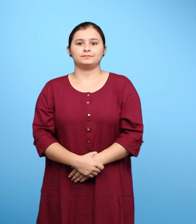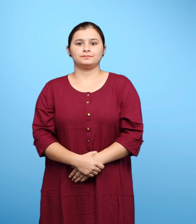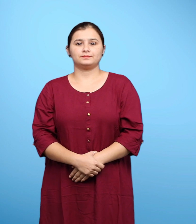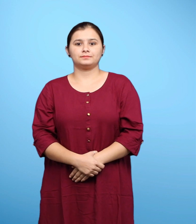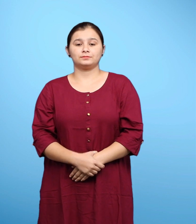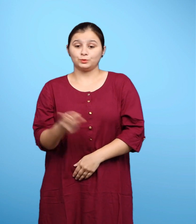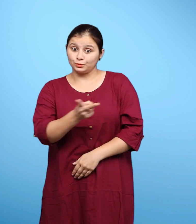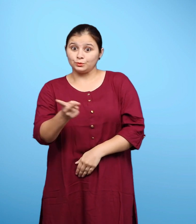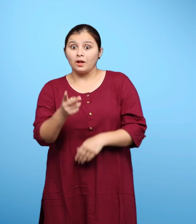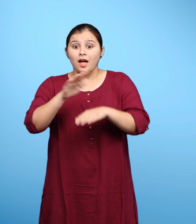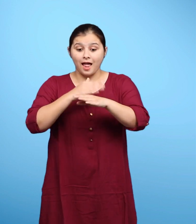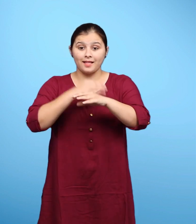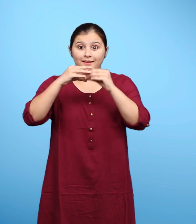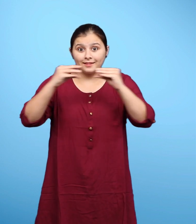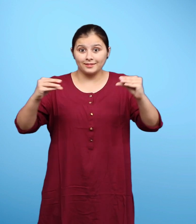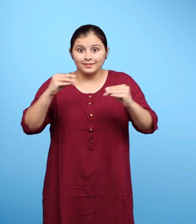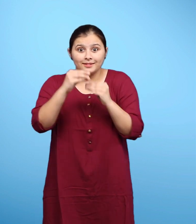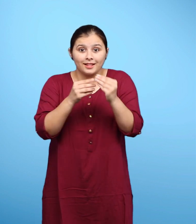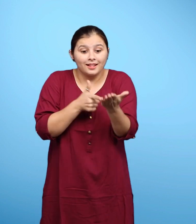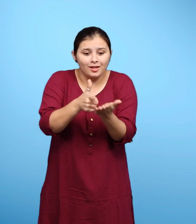वे ककड़ी के खेत के पास पहुँचे